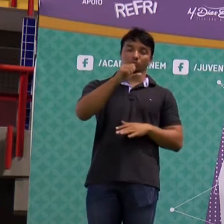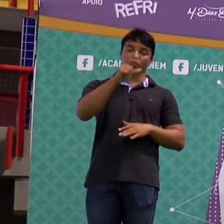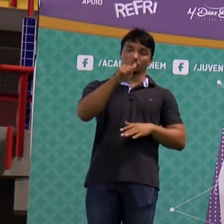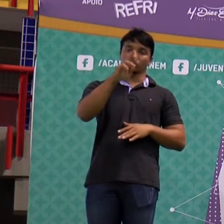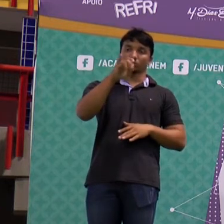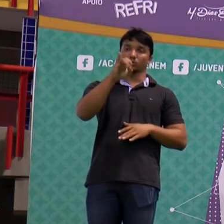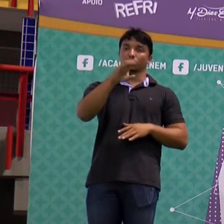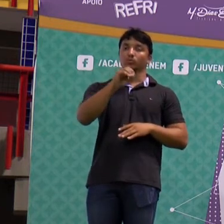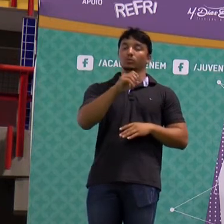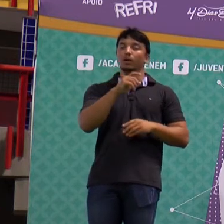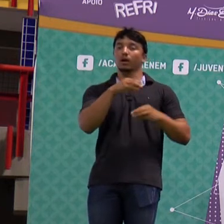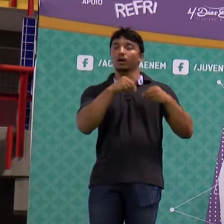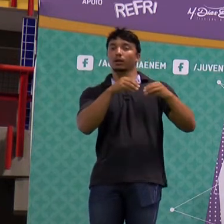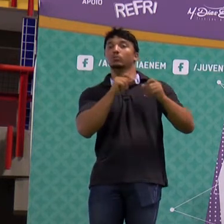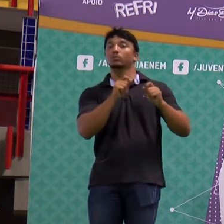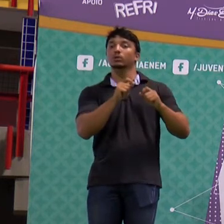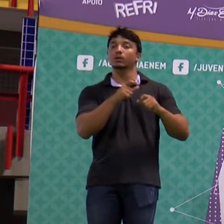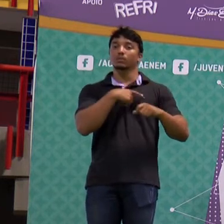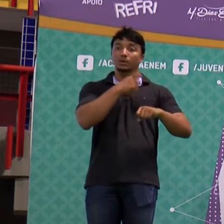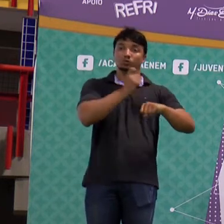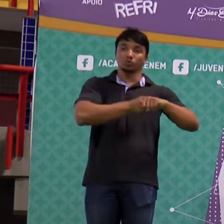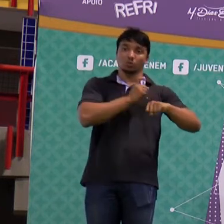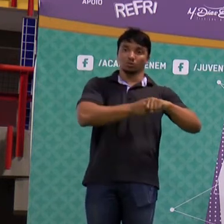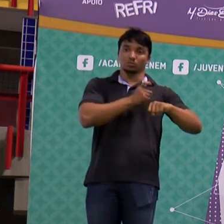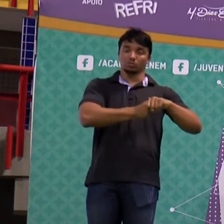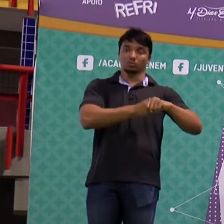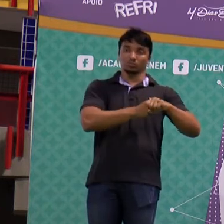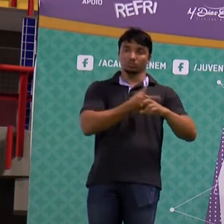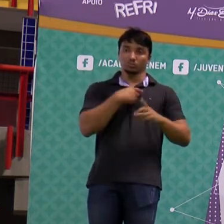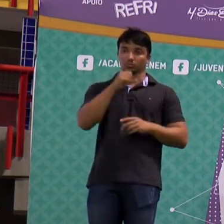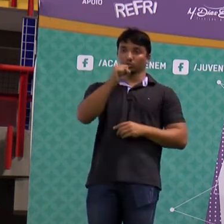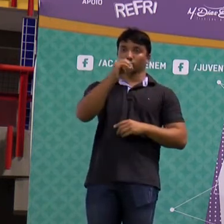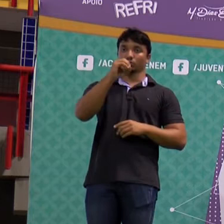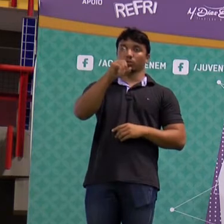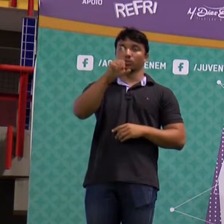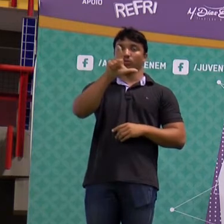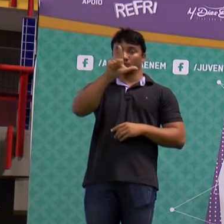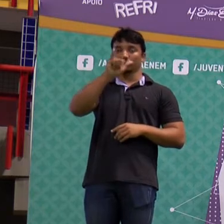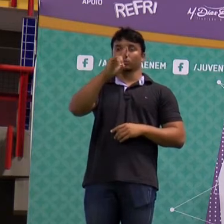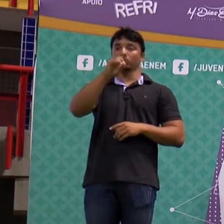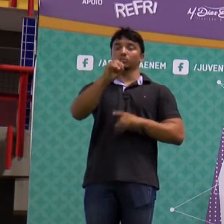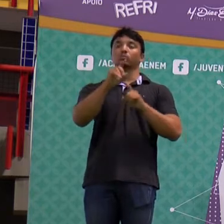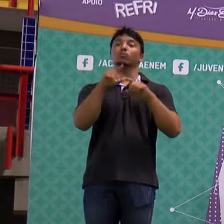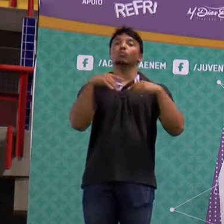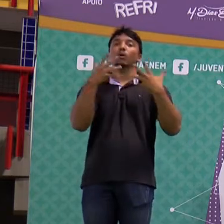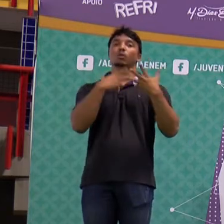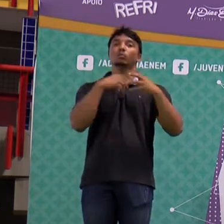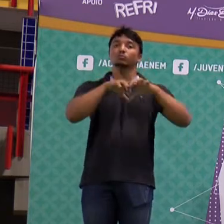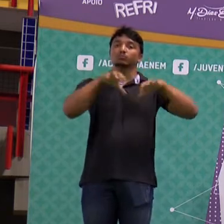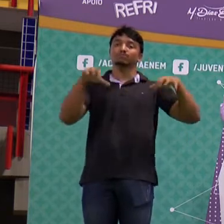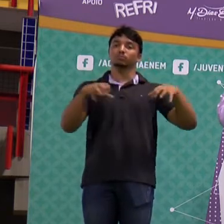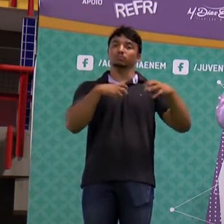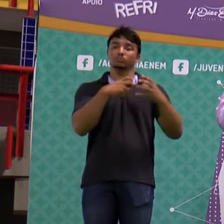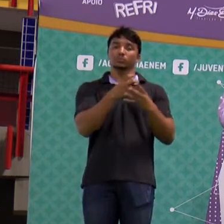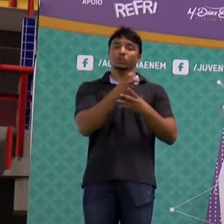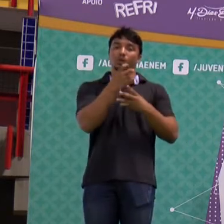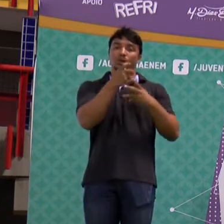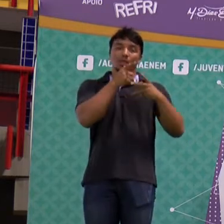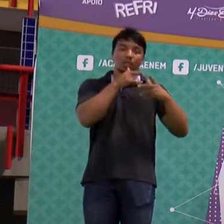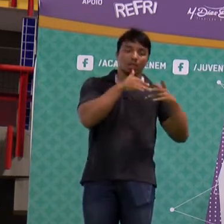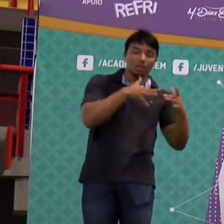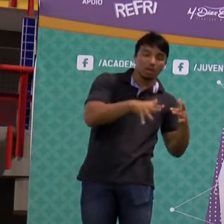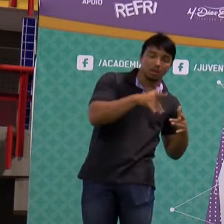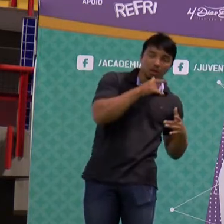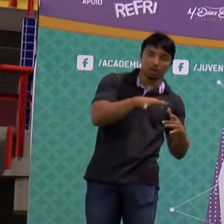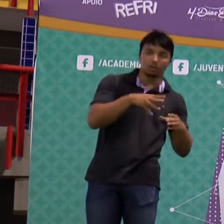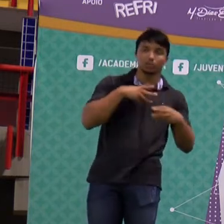estão em qual estado físico? Estado sólido. Então, qual é o processo, pessoal, que separa parte sólida e parte líquida